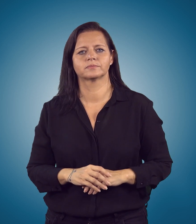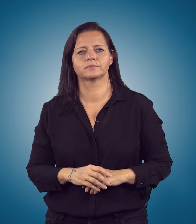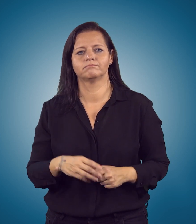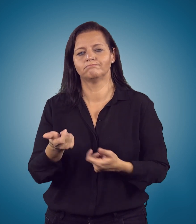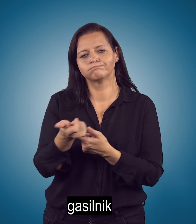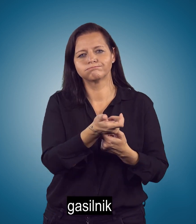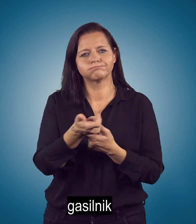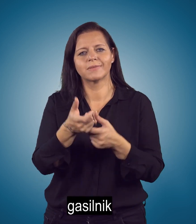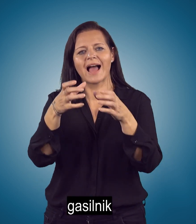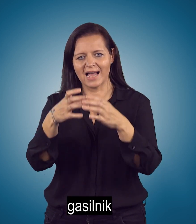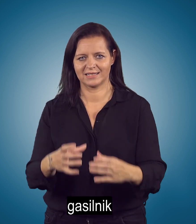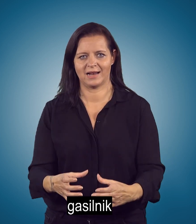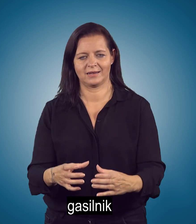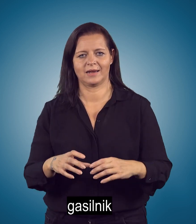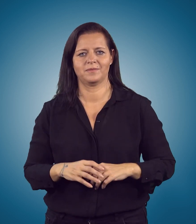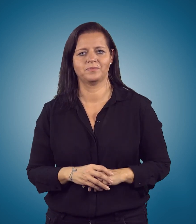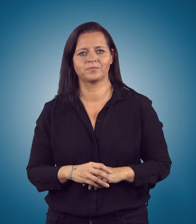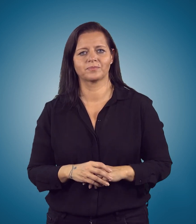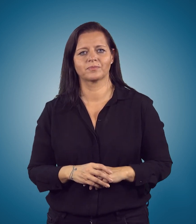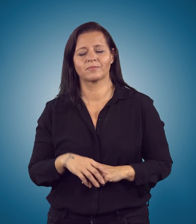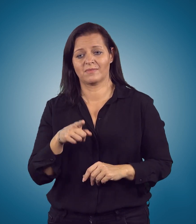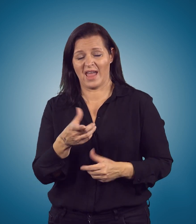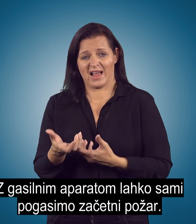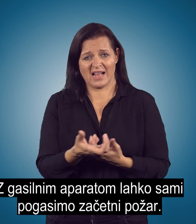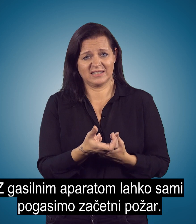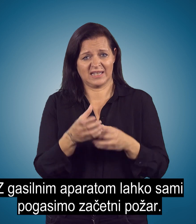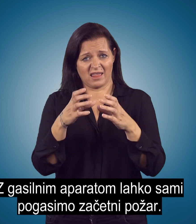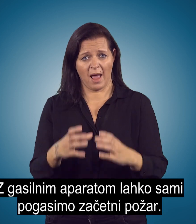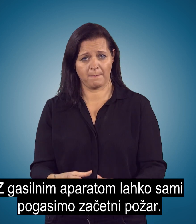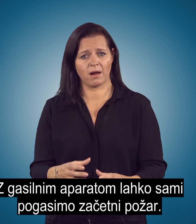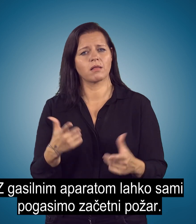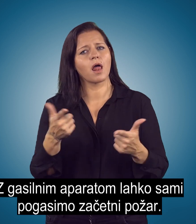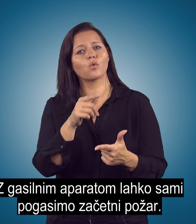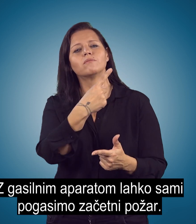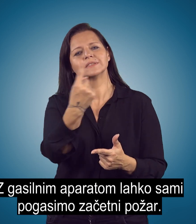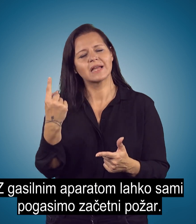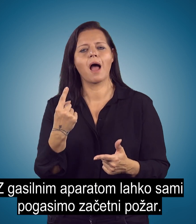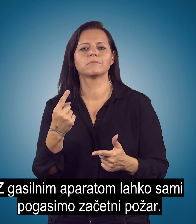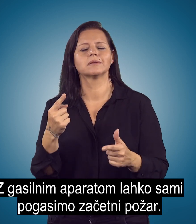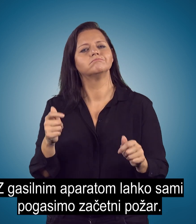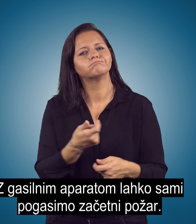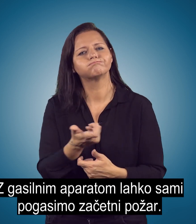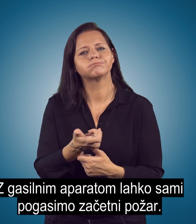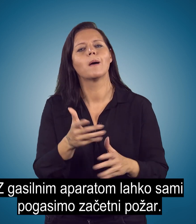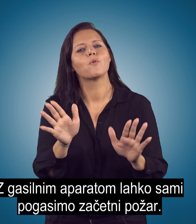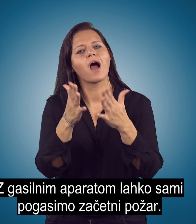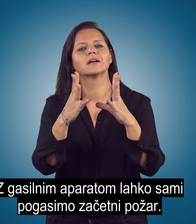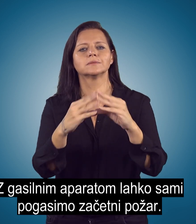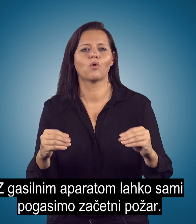Gasilnik Z gasilnim aparatom lahko sami pogasimo začetni požar.